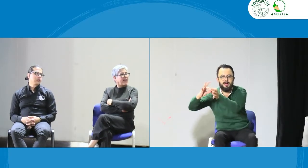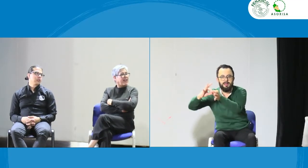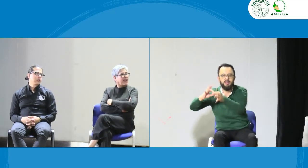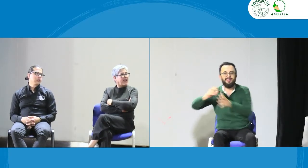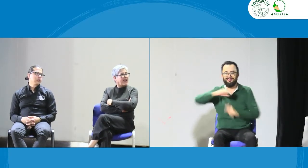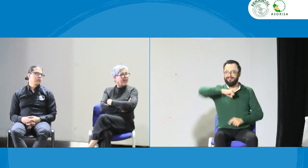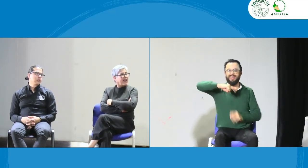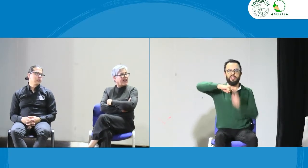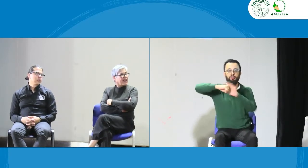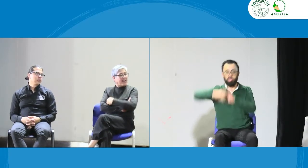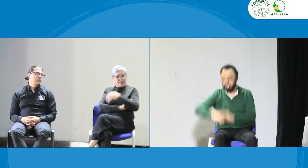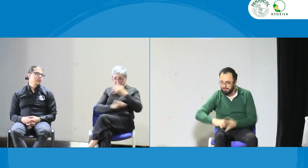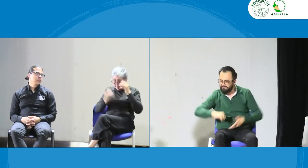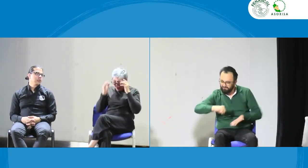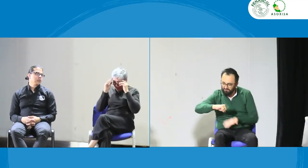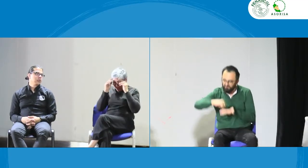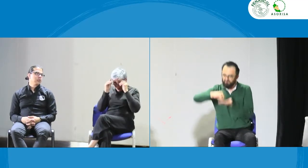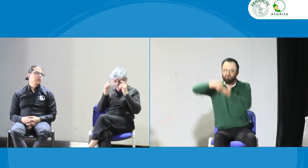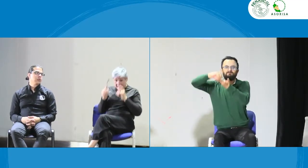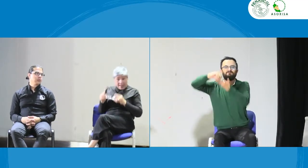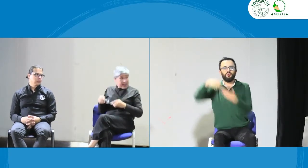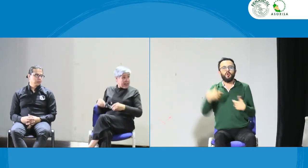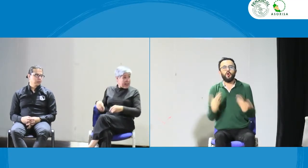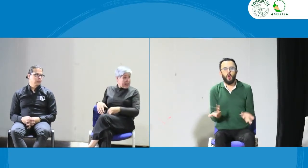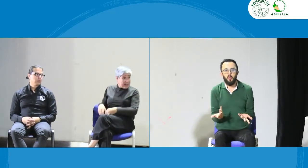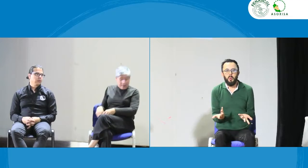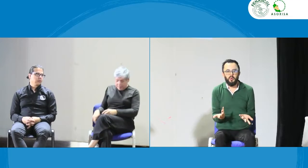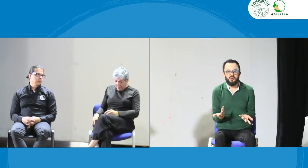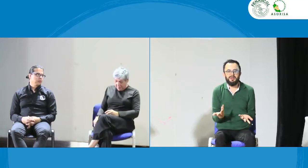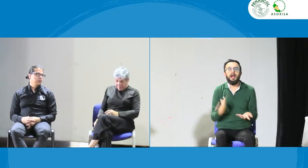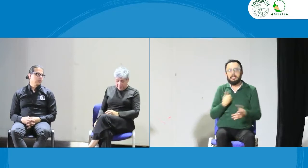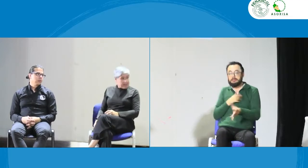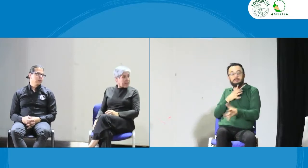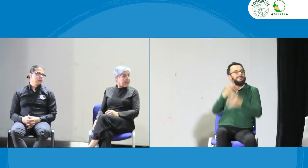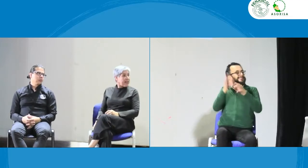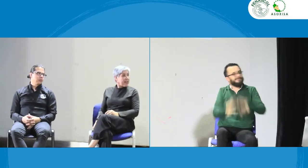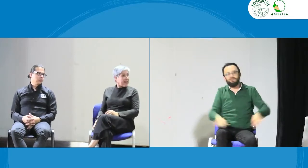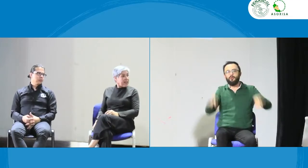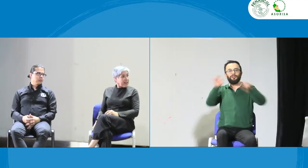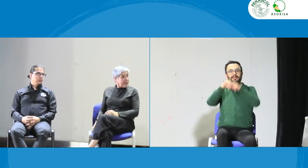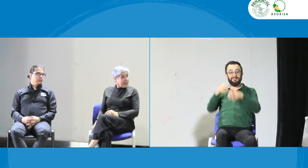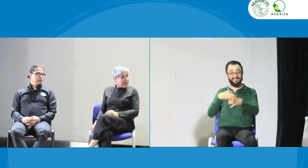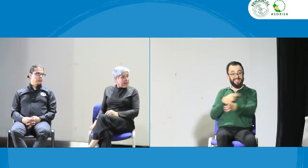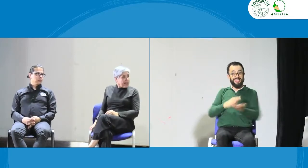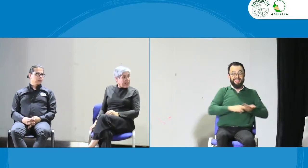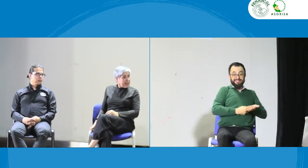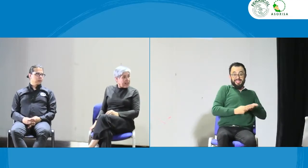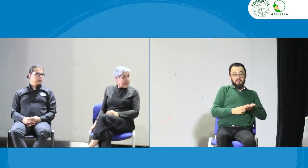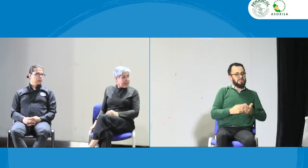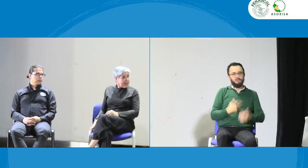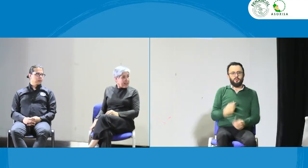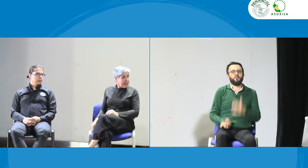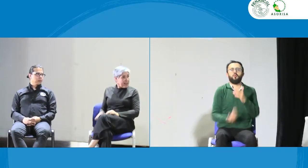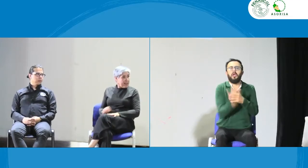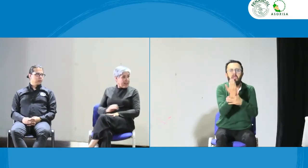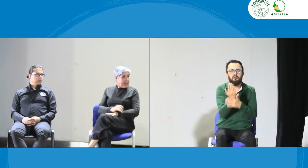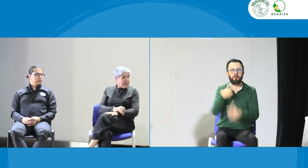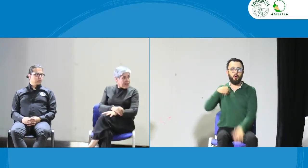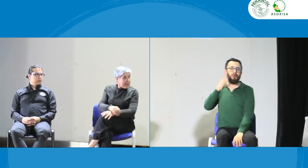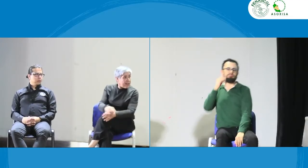Estamos trabajando por el pro de los derechos de las personas de esa comunidad. Y allí la importancia de que